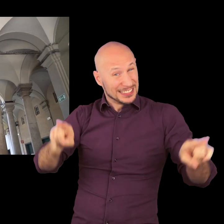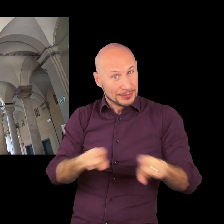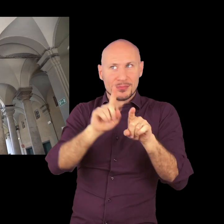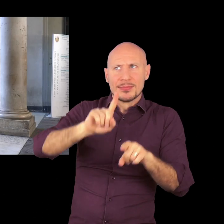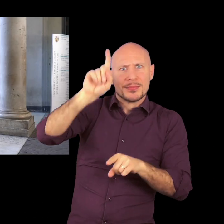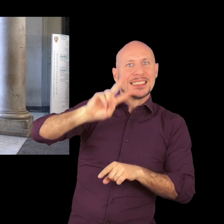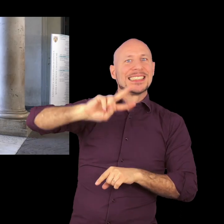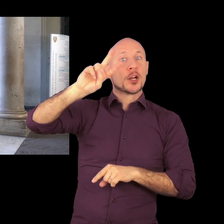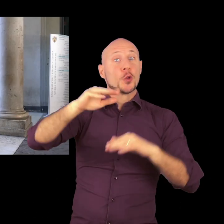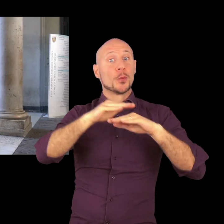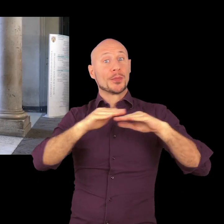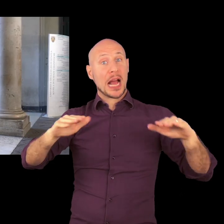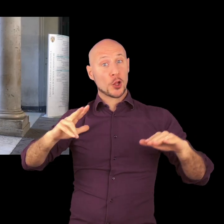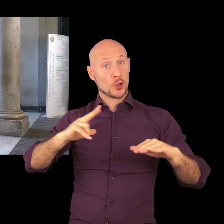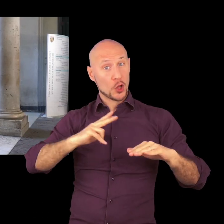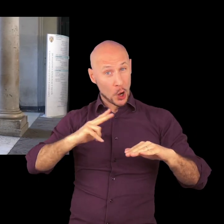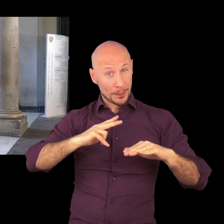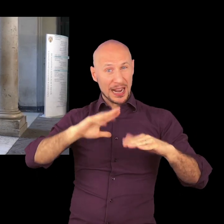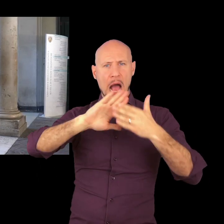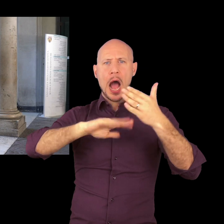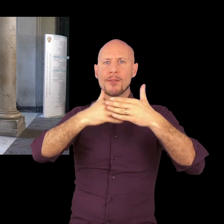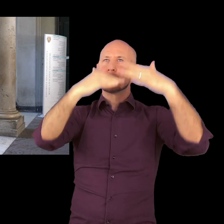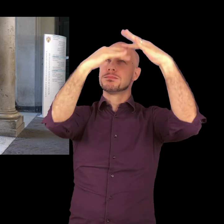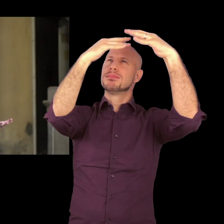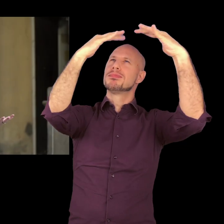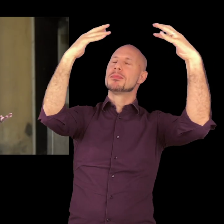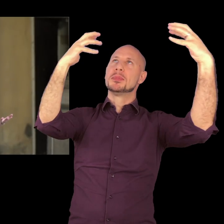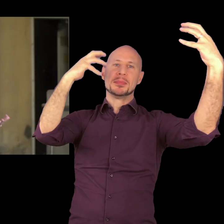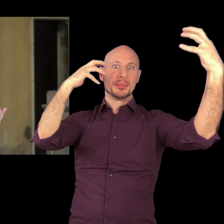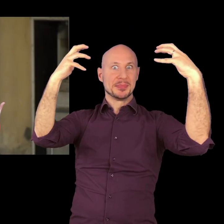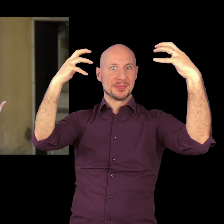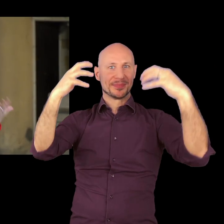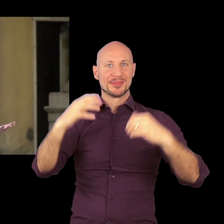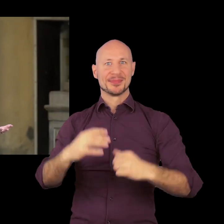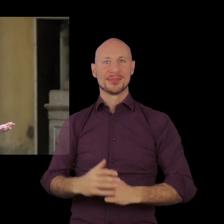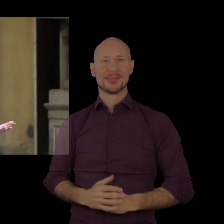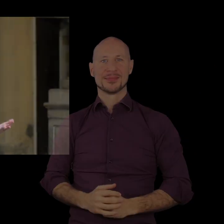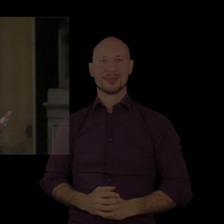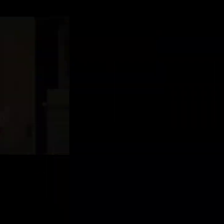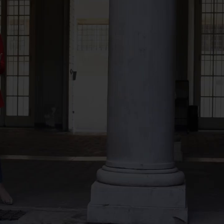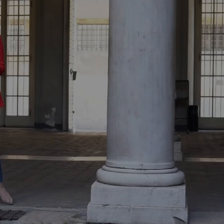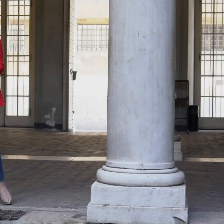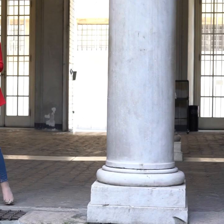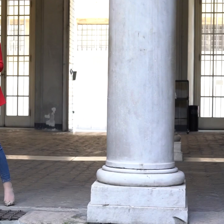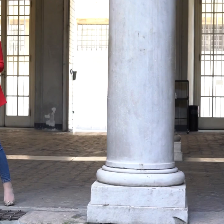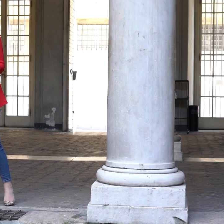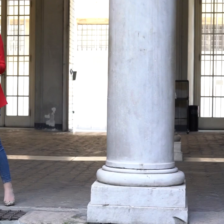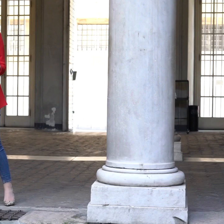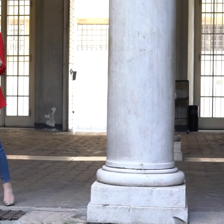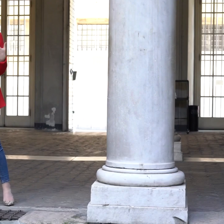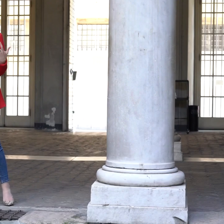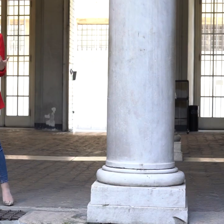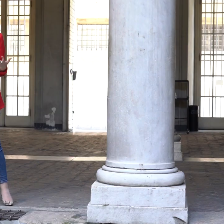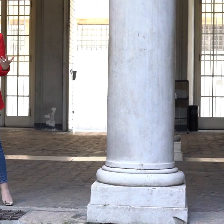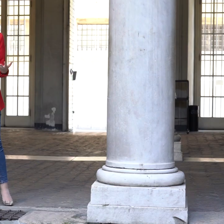spazi in luce e spazi invece in ombra. Questa teatralità poi barocca sarà poi ripresa anche nello straordinario ciclo di